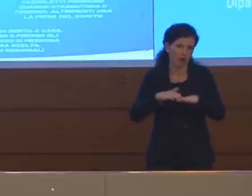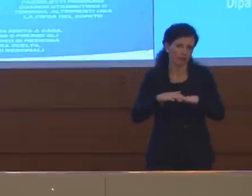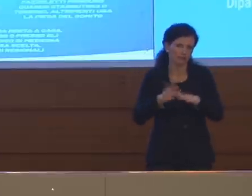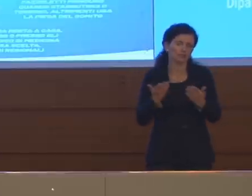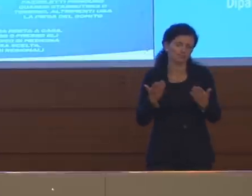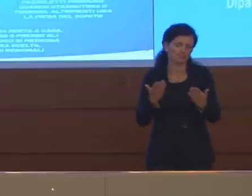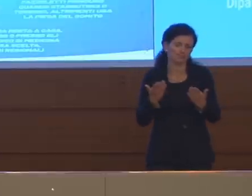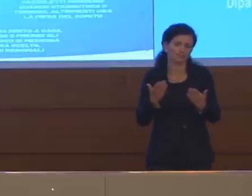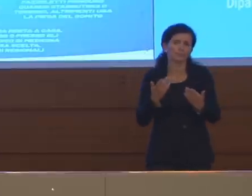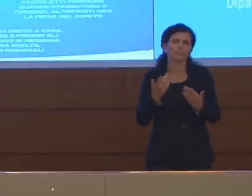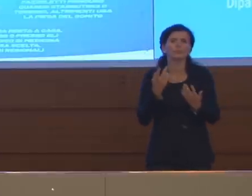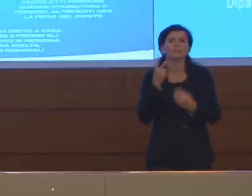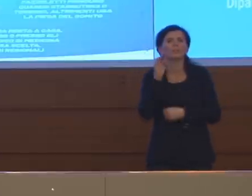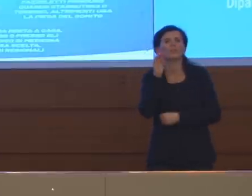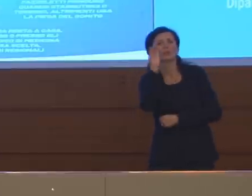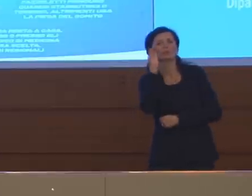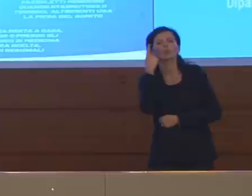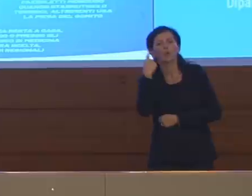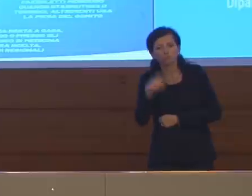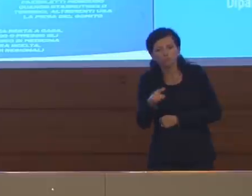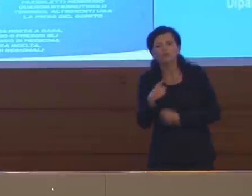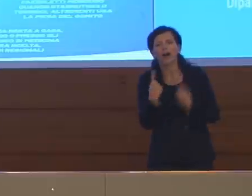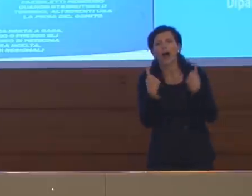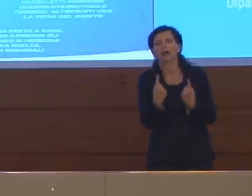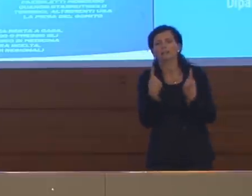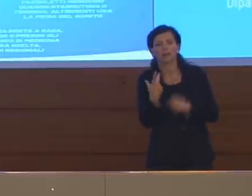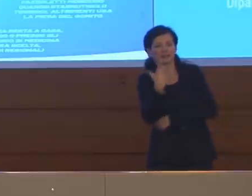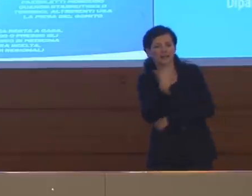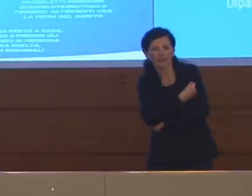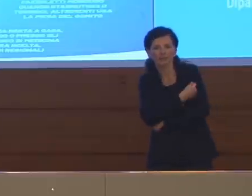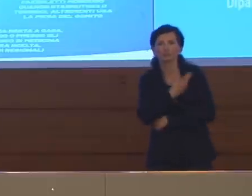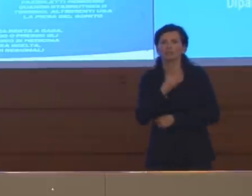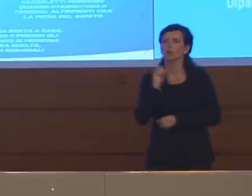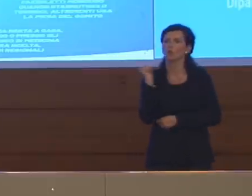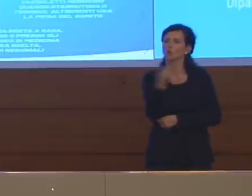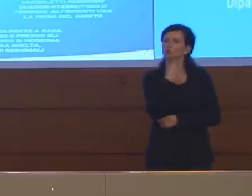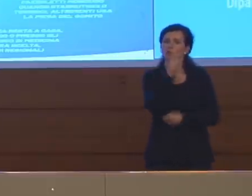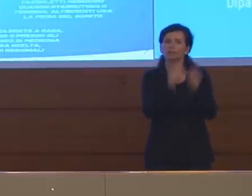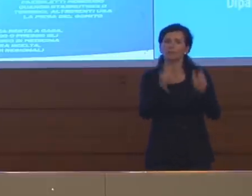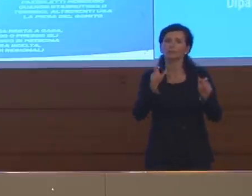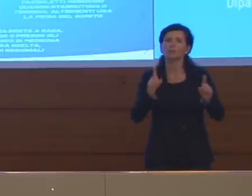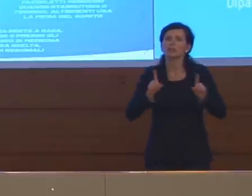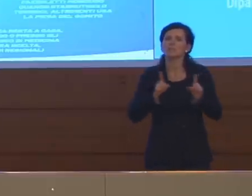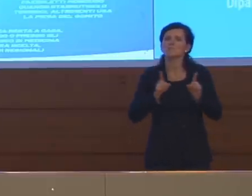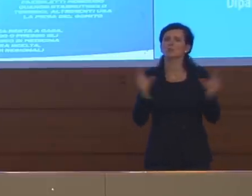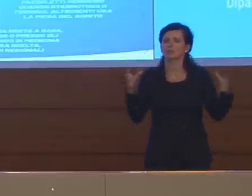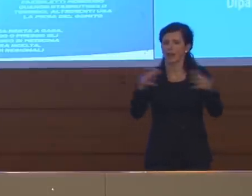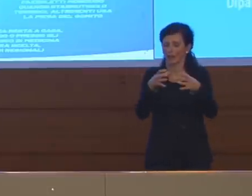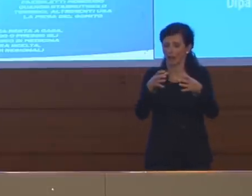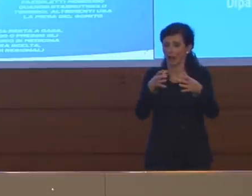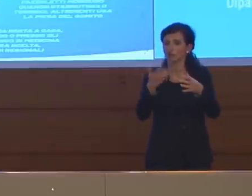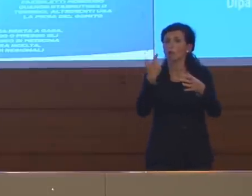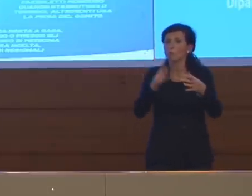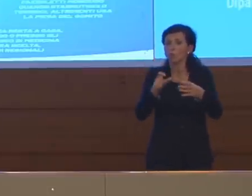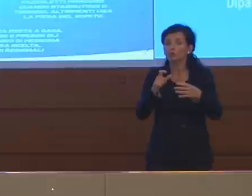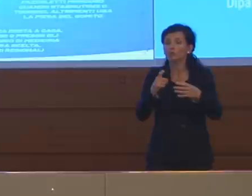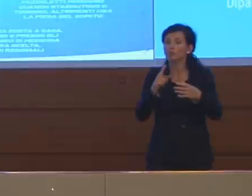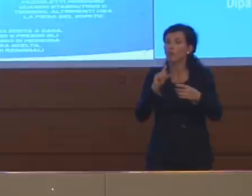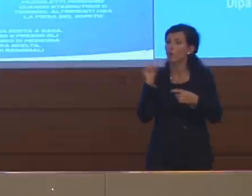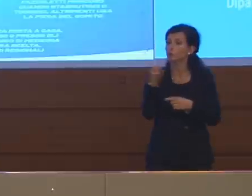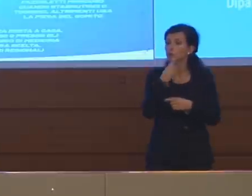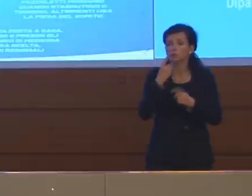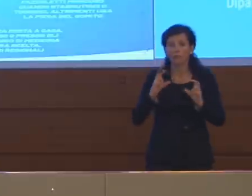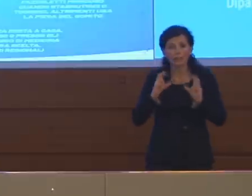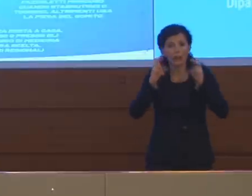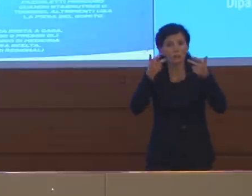a questa prospettiva, perché il virus continua ad essere se stesso, voglio dire, agisce negli stessi